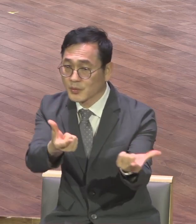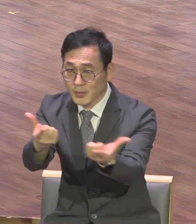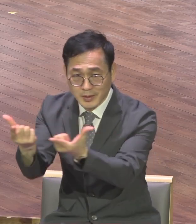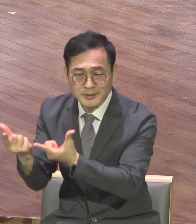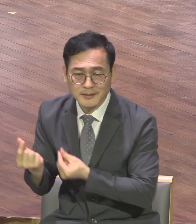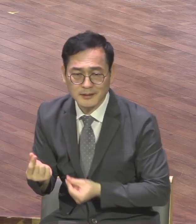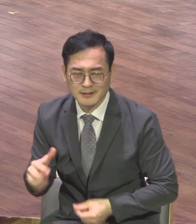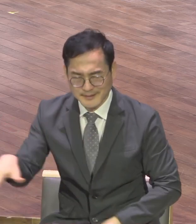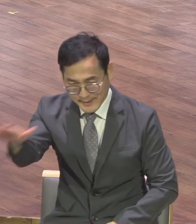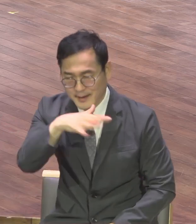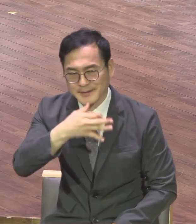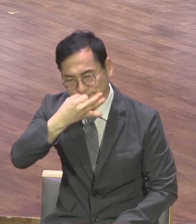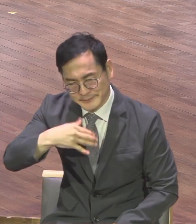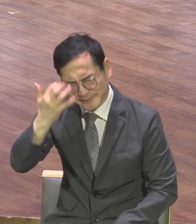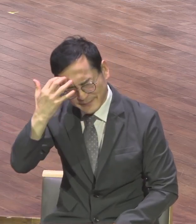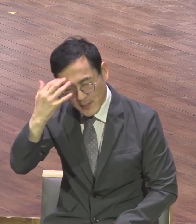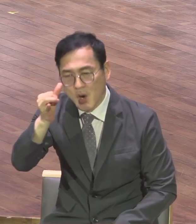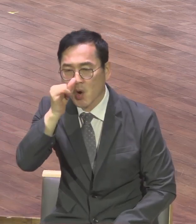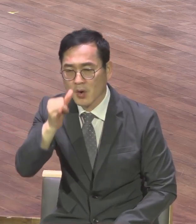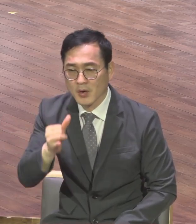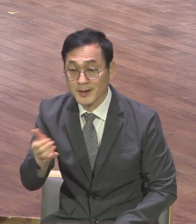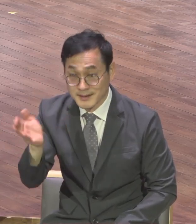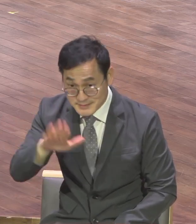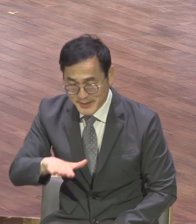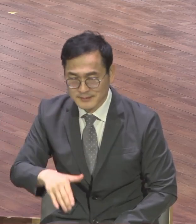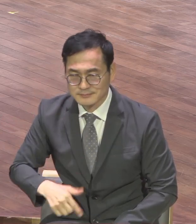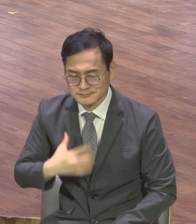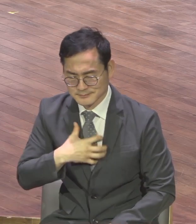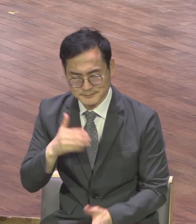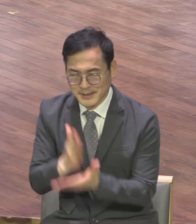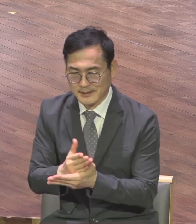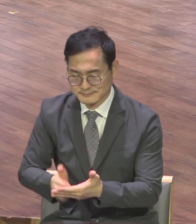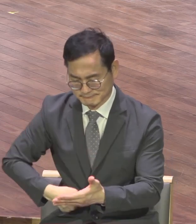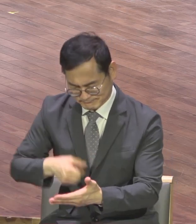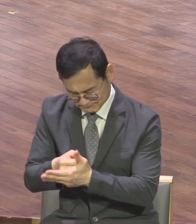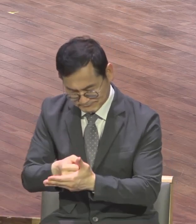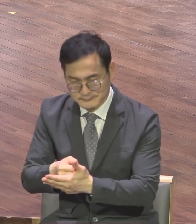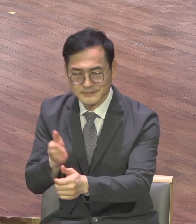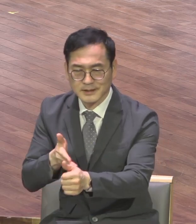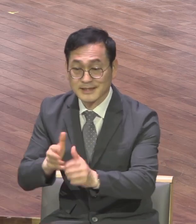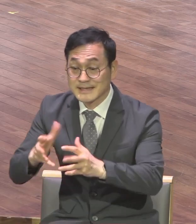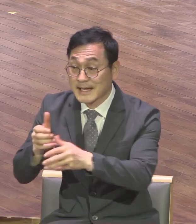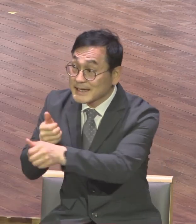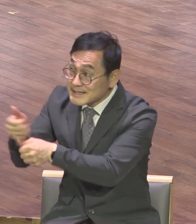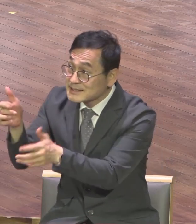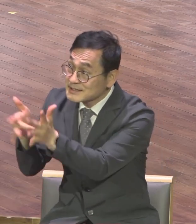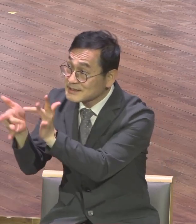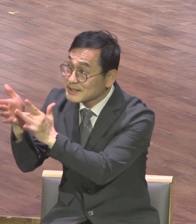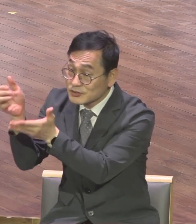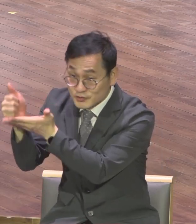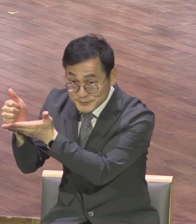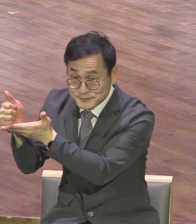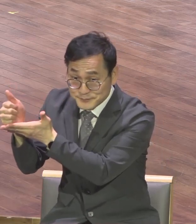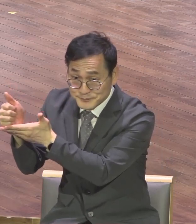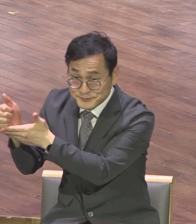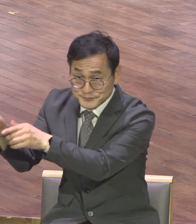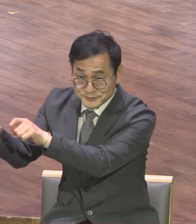그러나 담대하시기 바랍니다 세상을 이기신 예수님께서 지금 여러분과